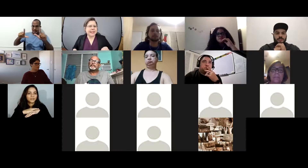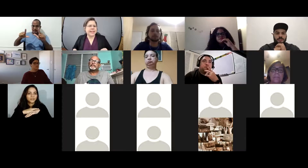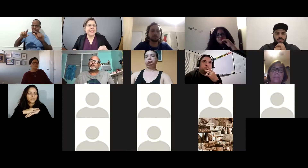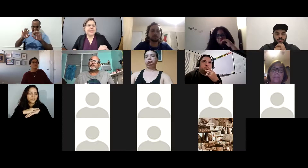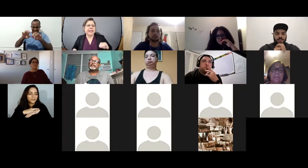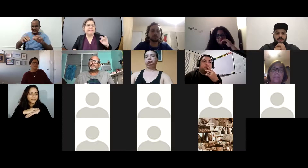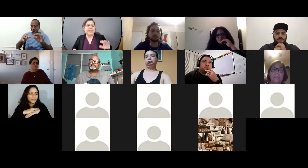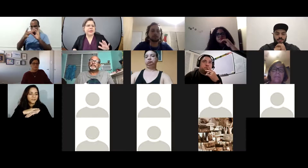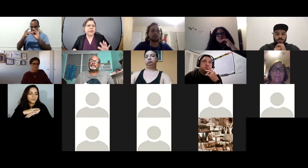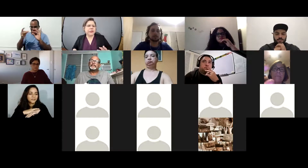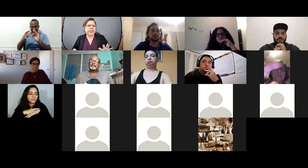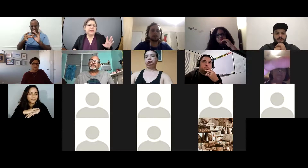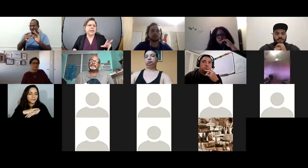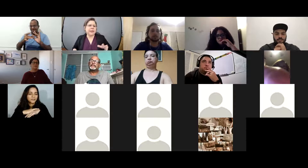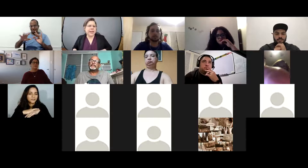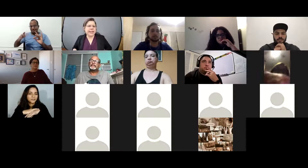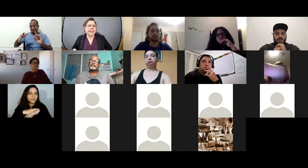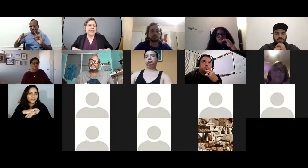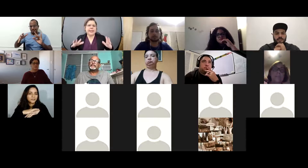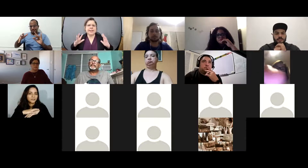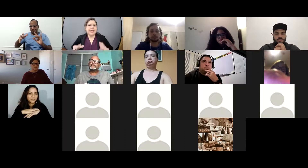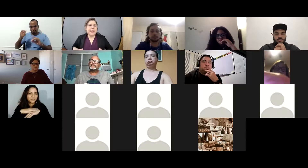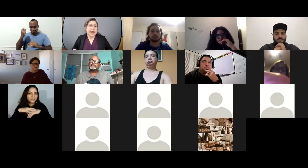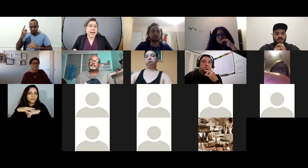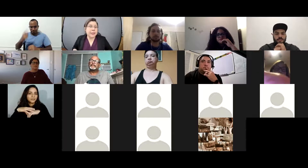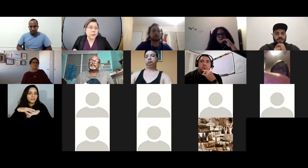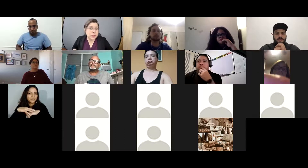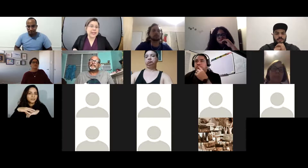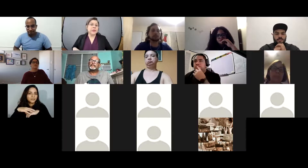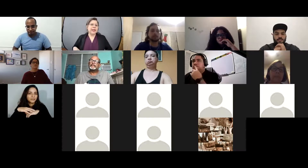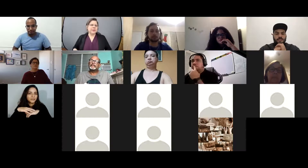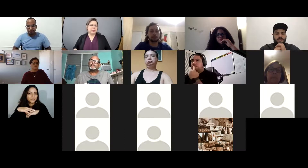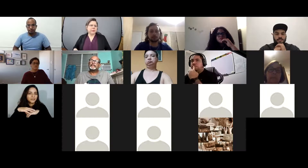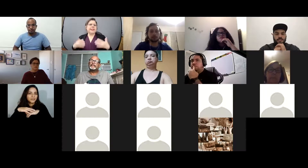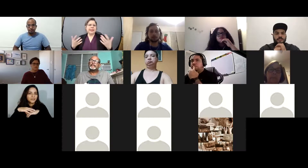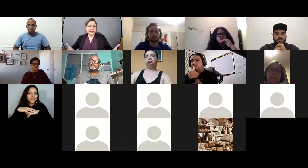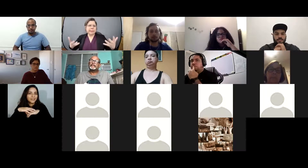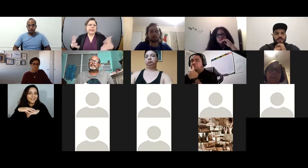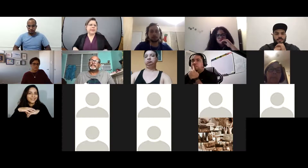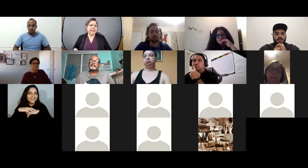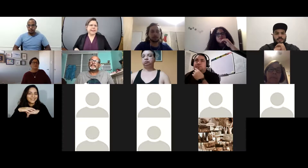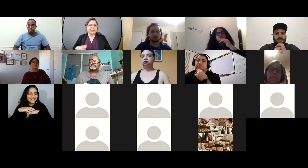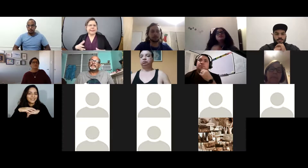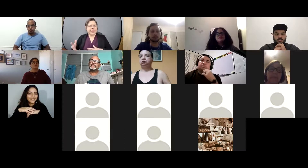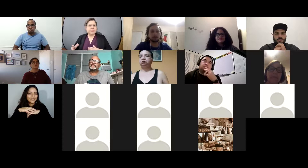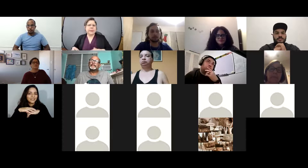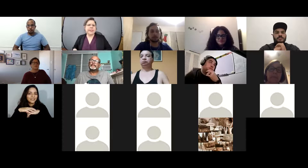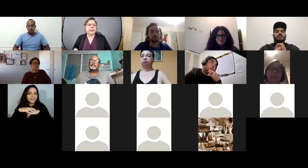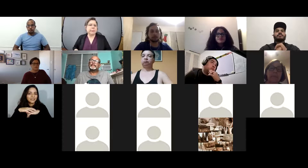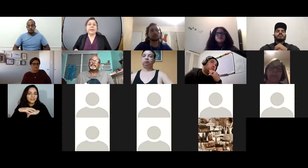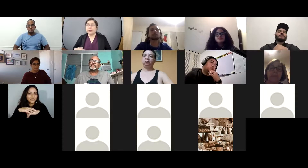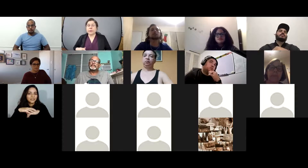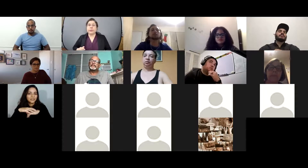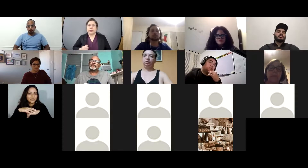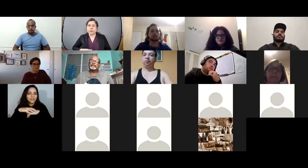por whatsapp y que sean videos cortitos en lenguaje de señas anunciando las comunidades que pueden conectarse y eso